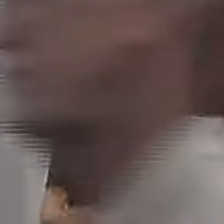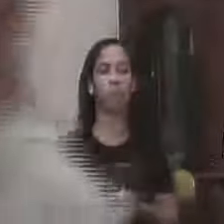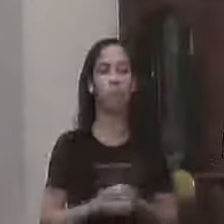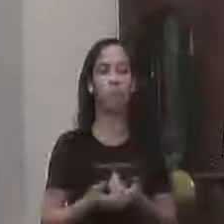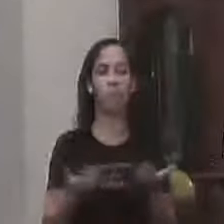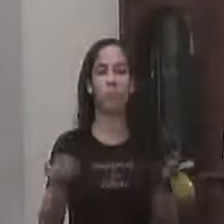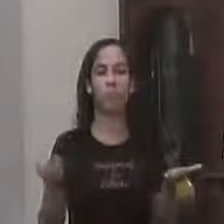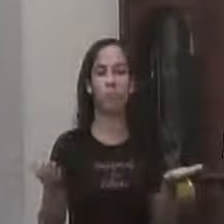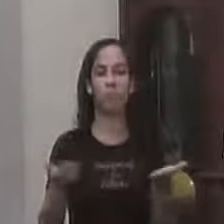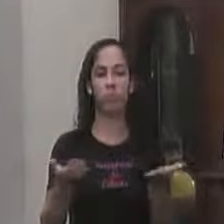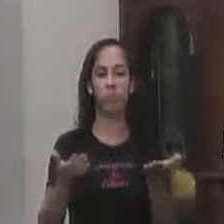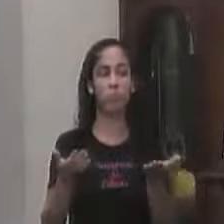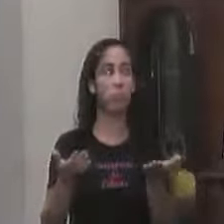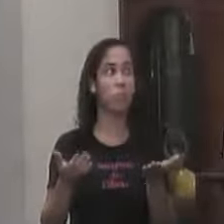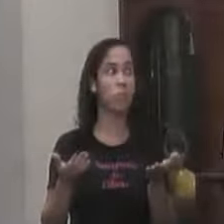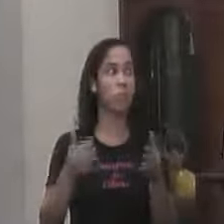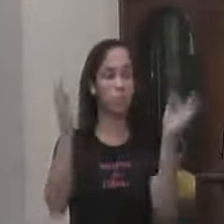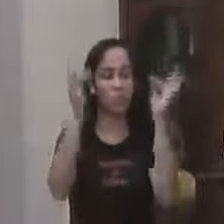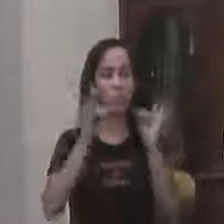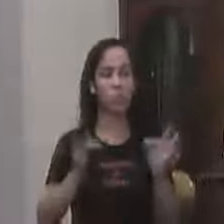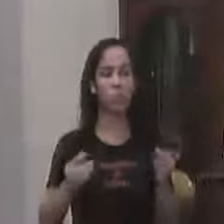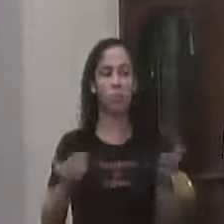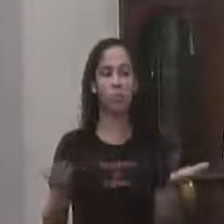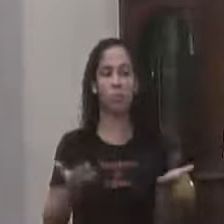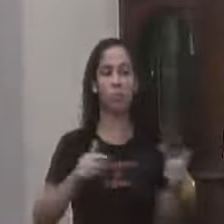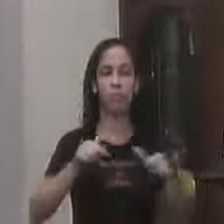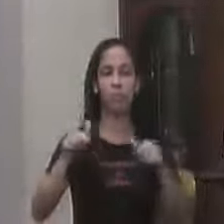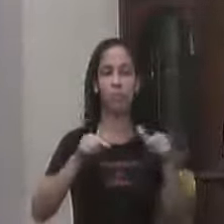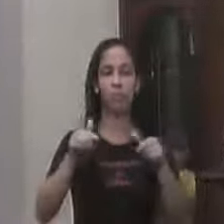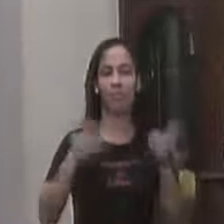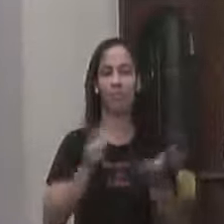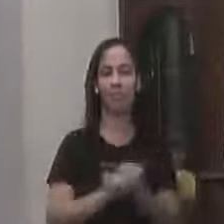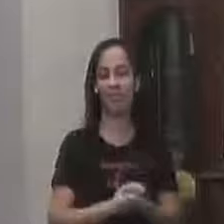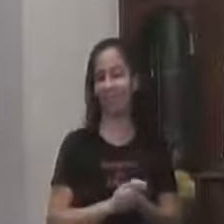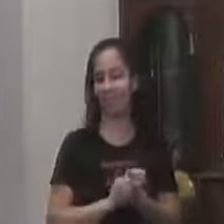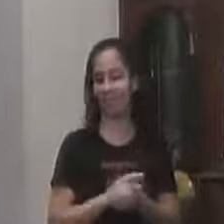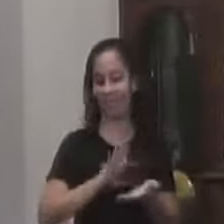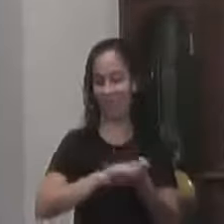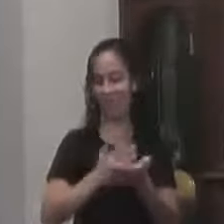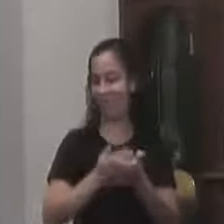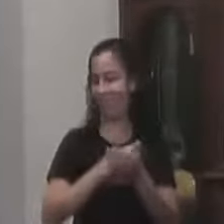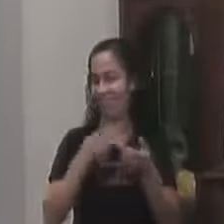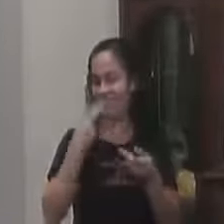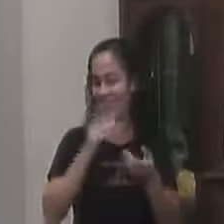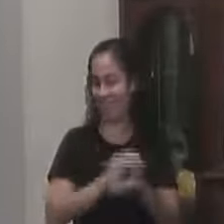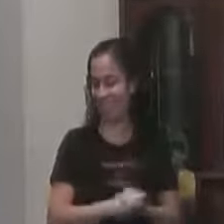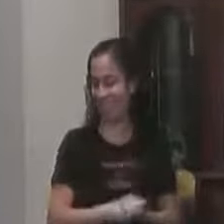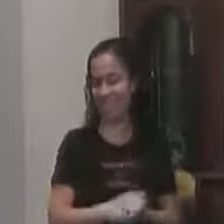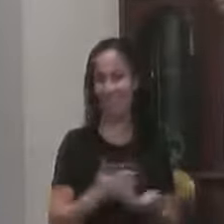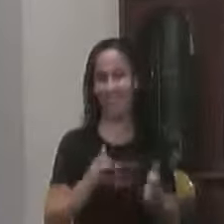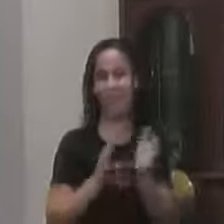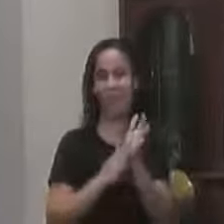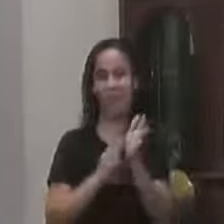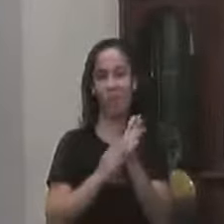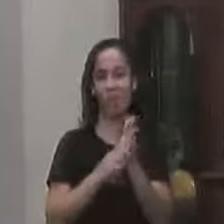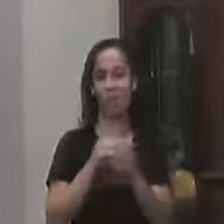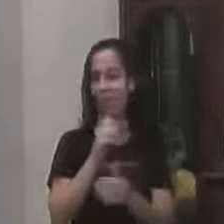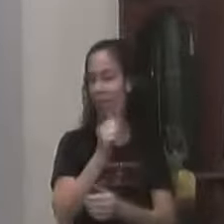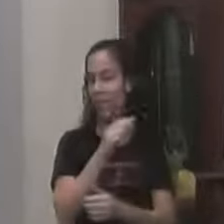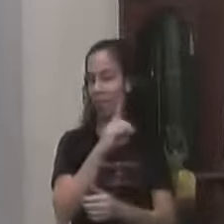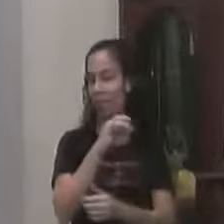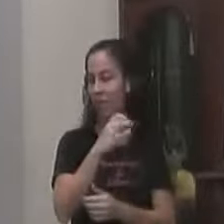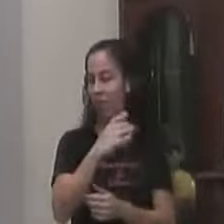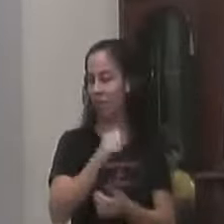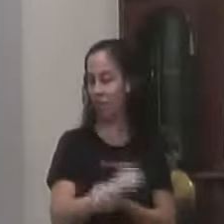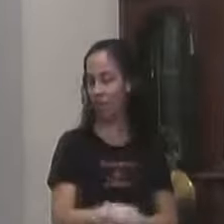Um dia de muita felicidade Nessa hora da virada Como a nossa amiga Está falando aqui Parabéns Rafael Pela audiência Ontem